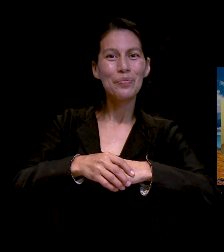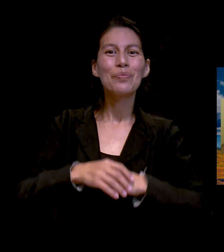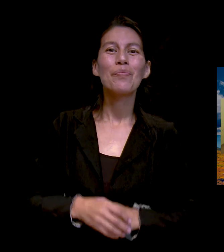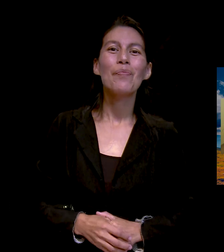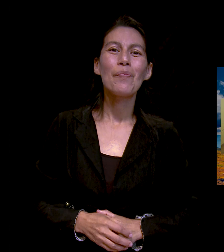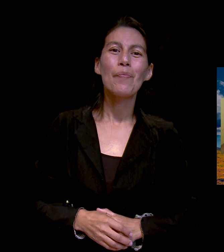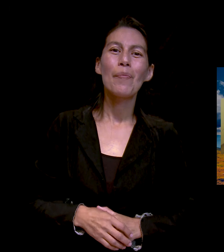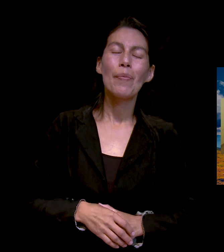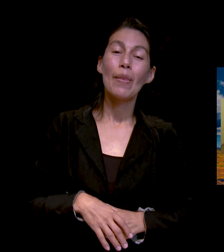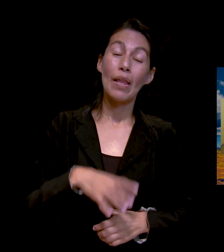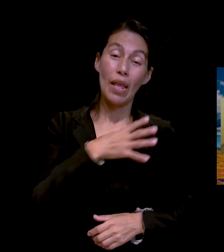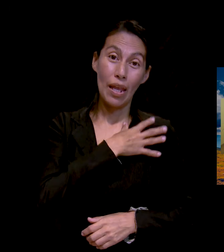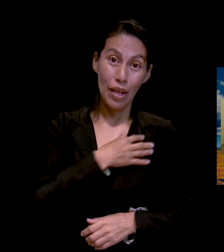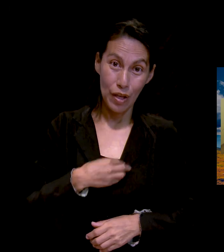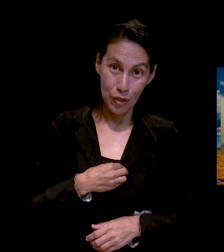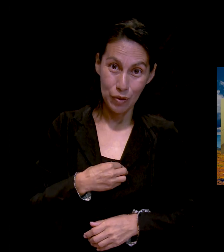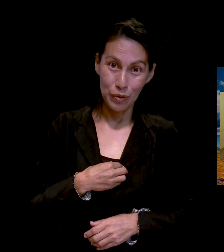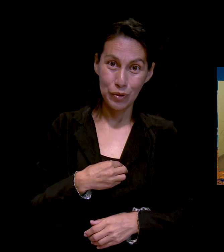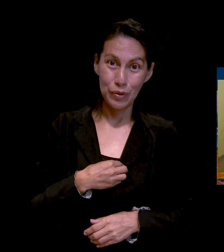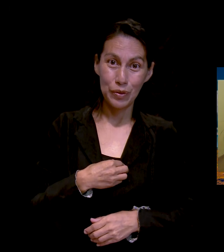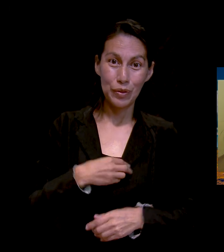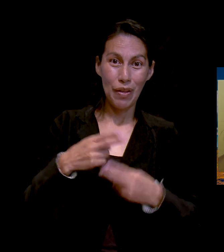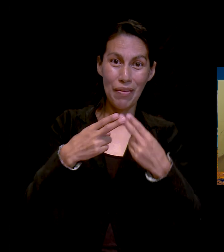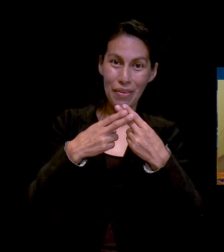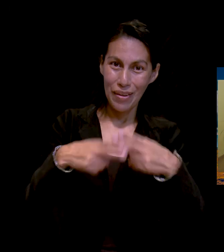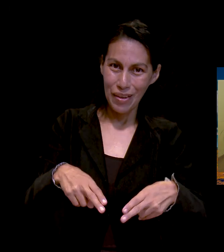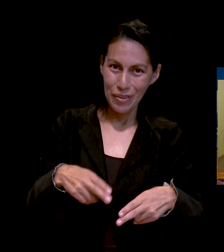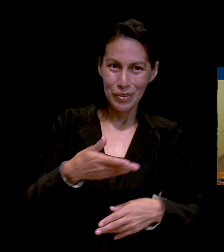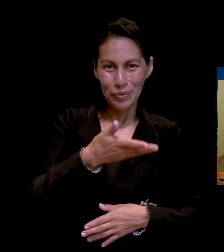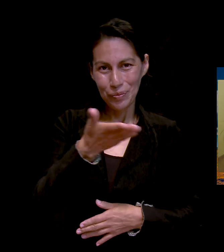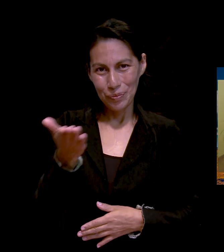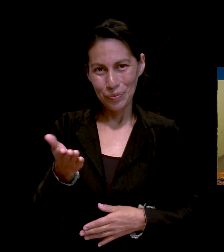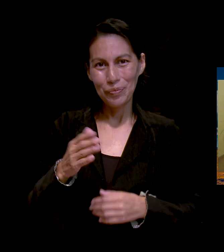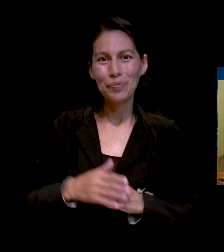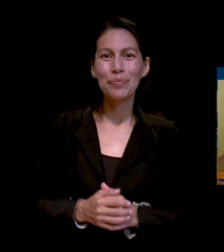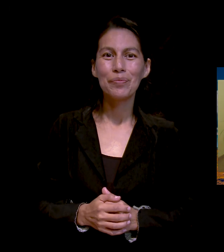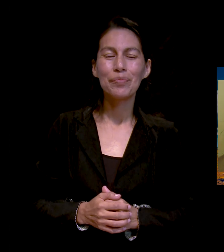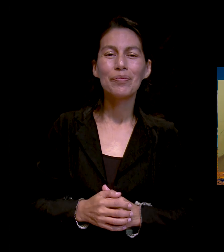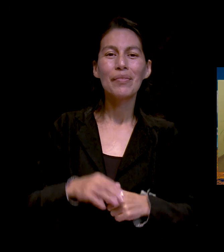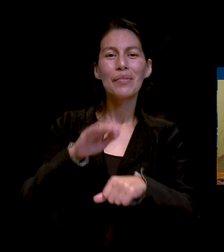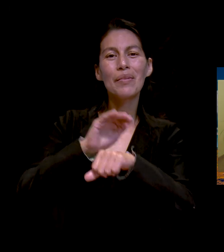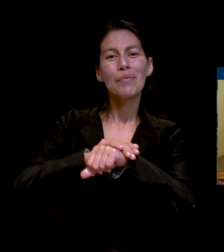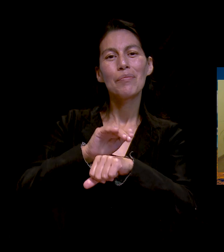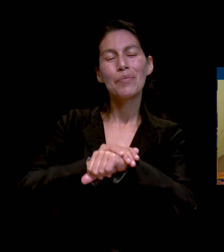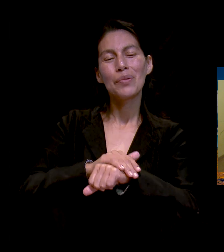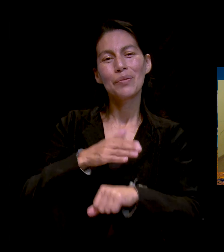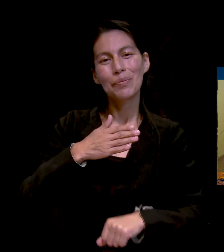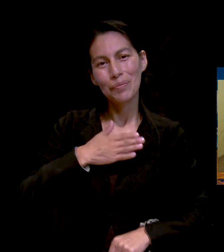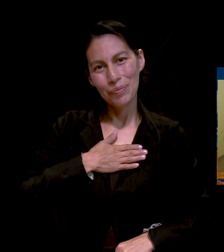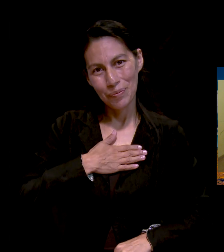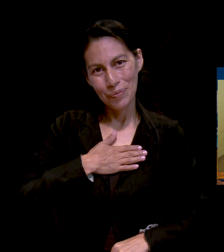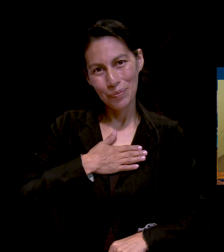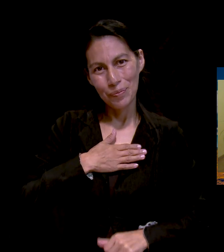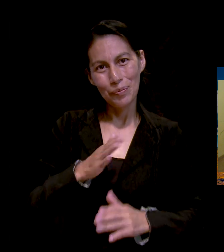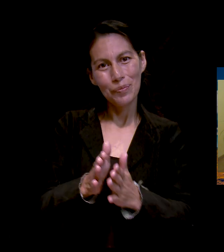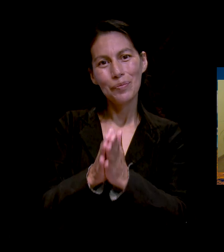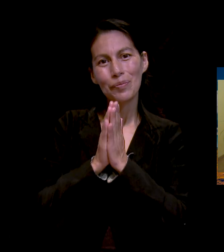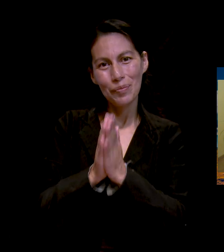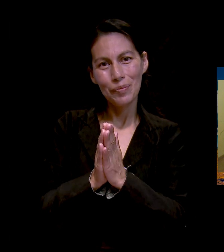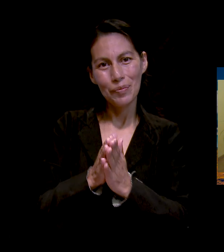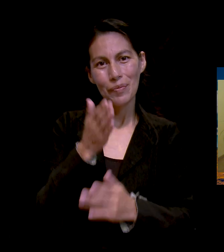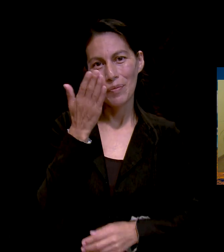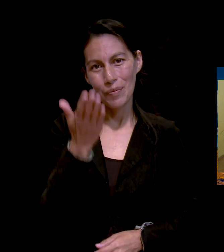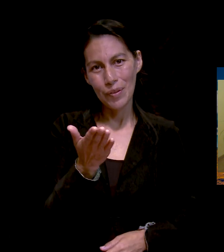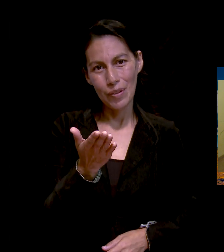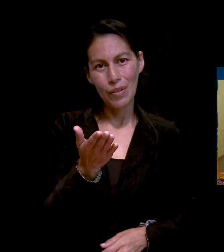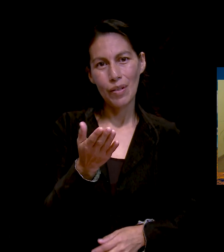y a todos sus nietos. Mis amigos, les pido por favor que oremos también por